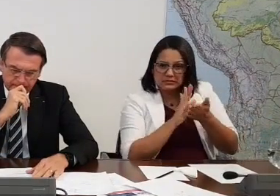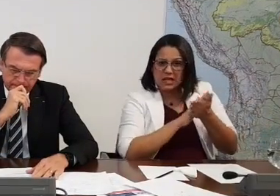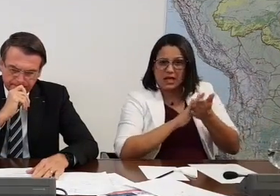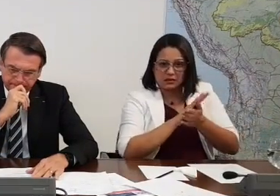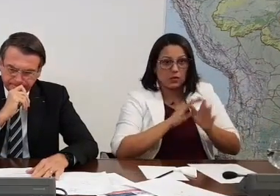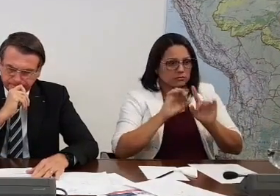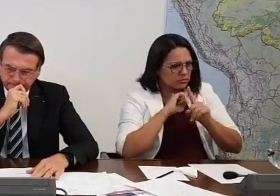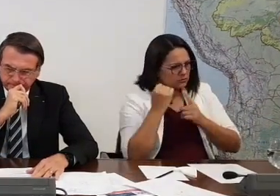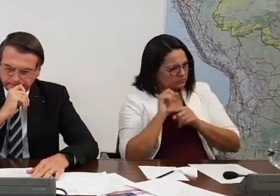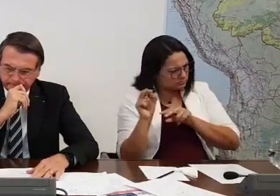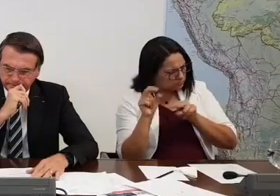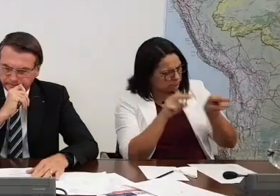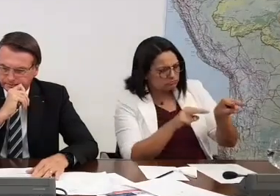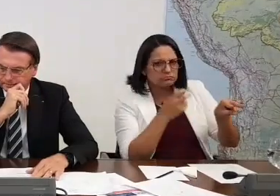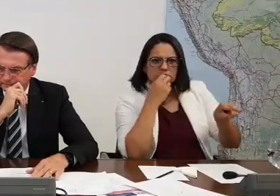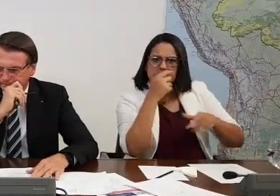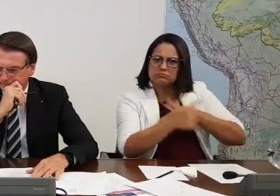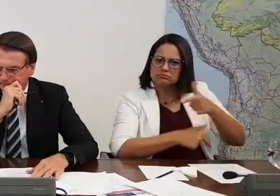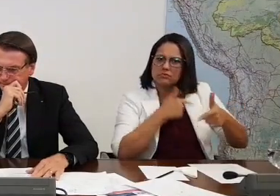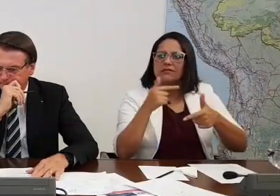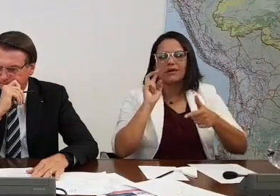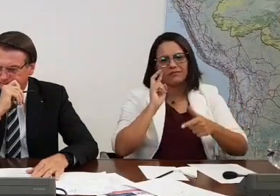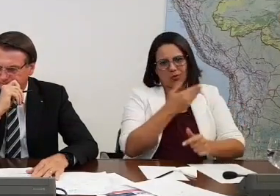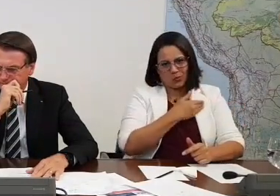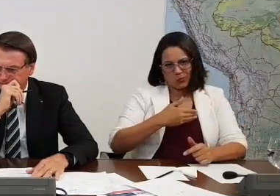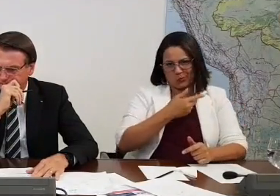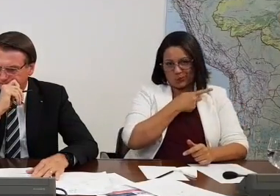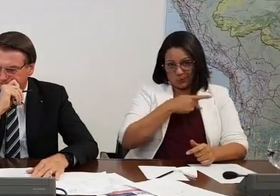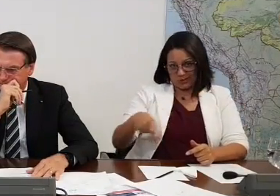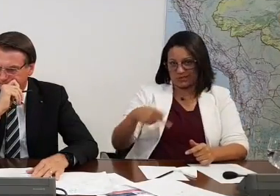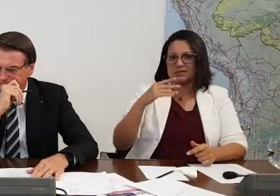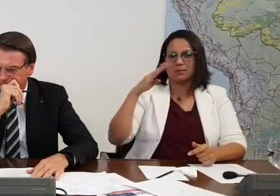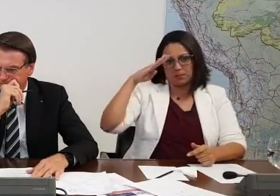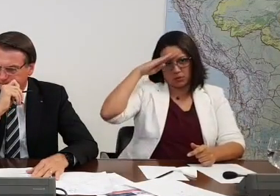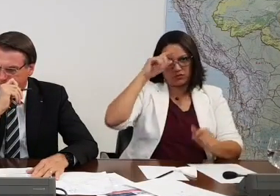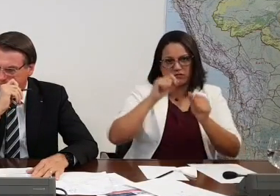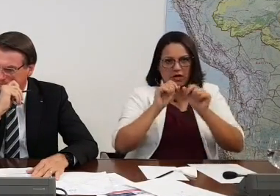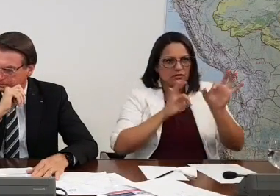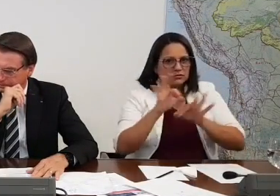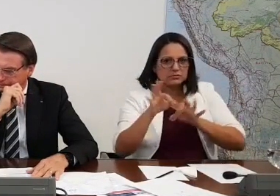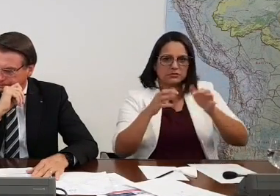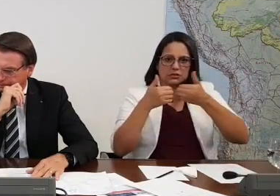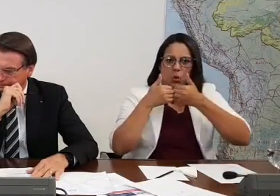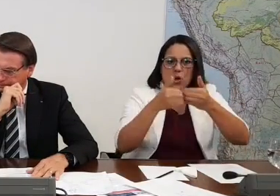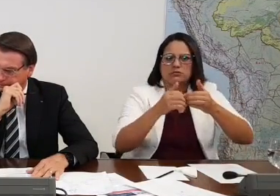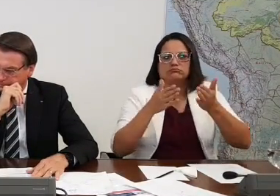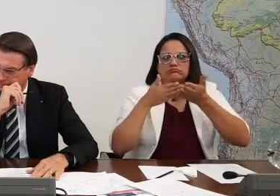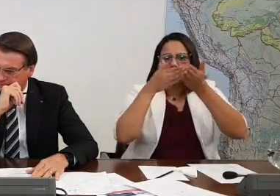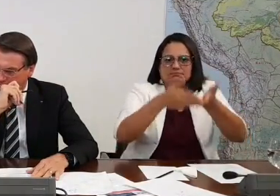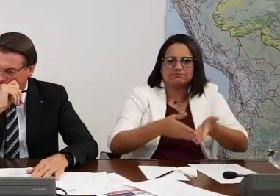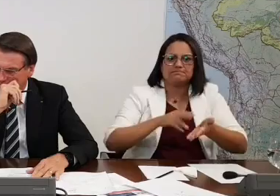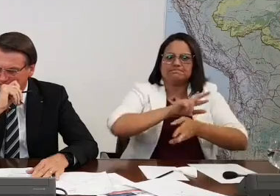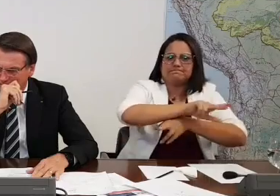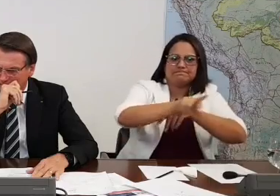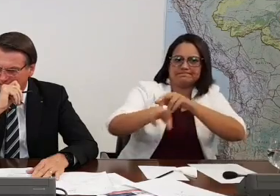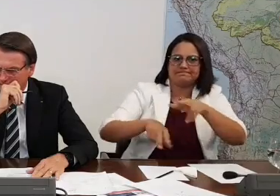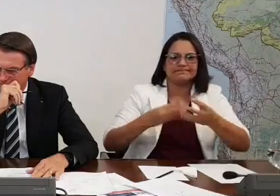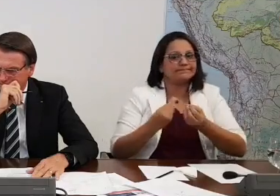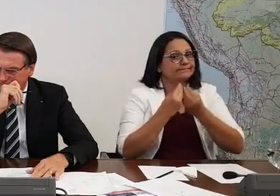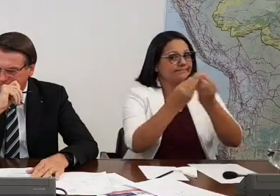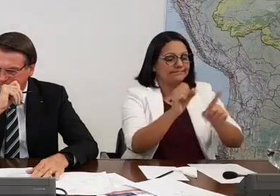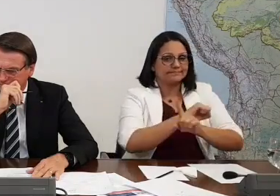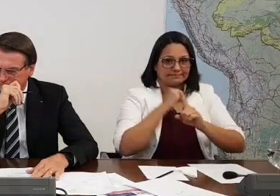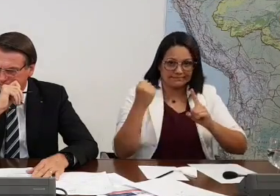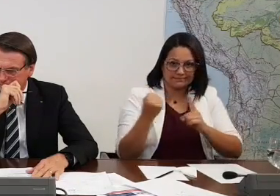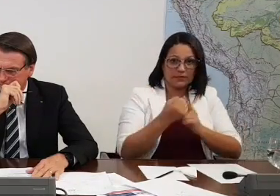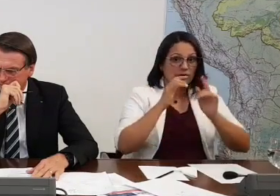perceber o que a gente está fazendo. O o governo Bolsonaro está fazendo aí pela infraestrutura. Então, a gente entrega isso para a sociedade. E já anuncia